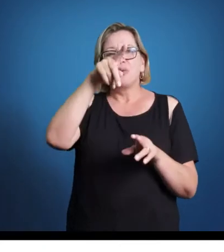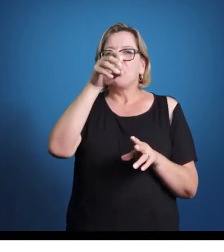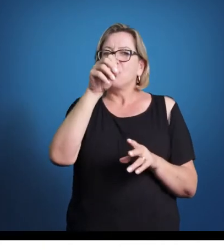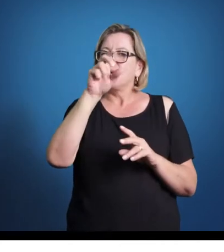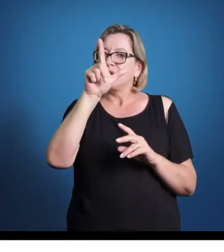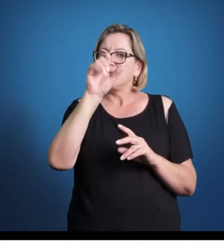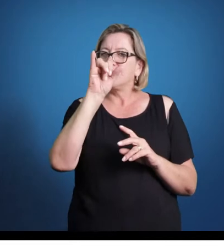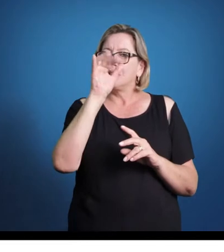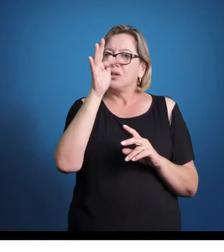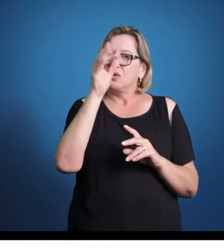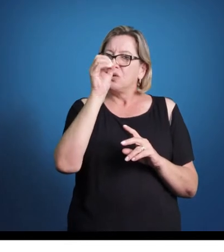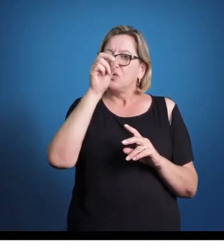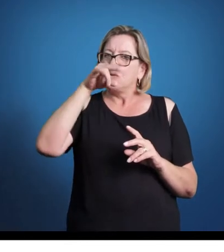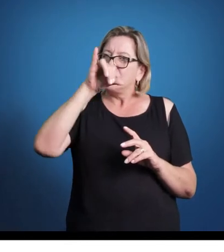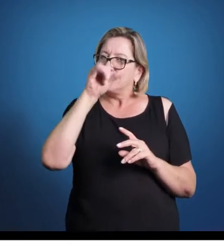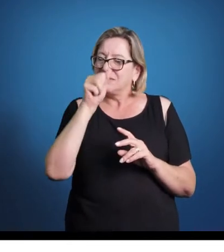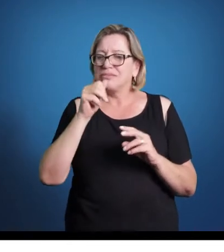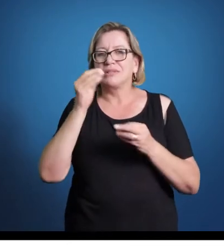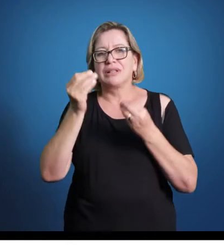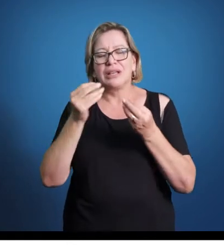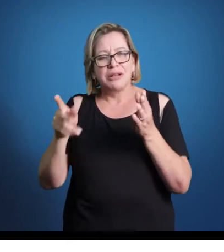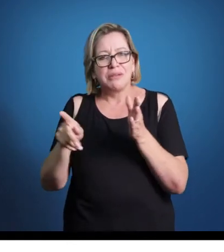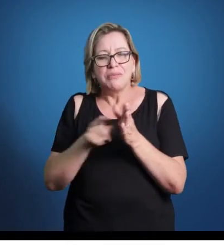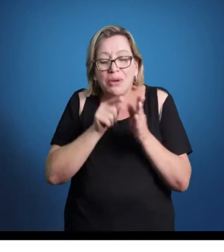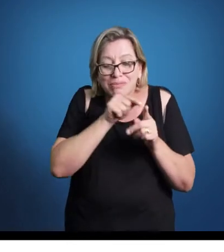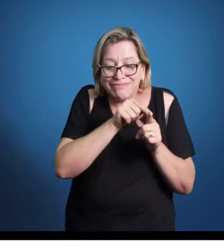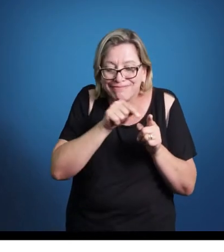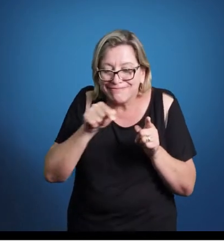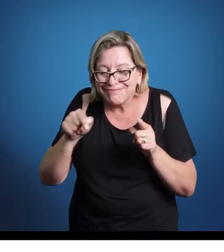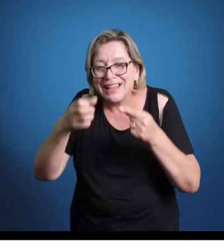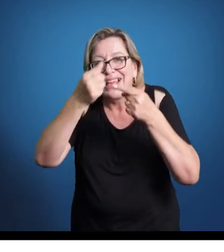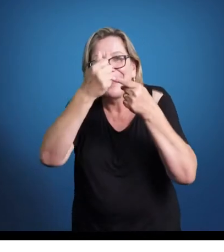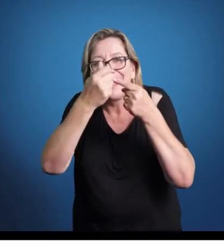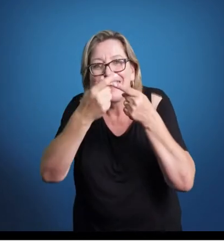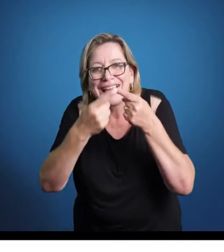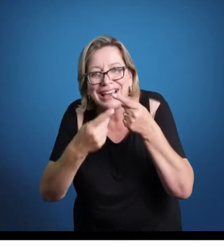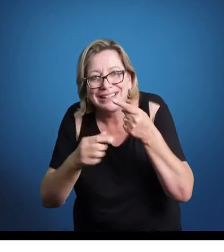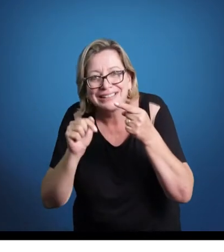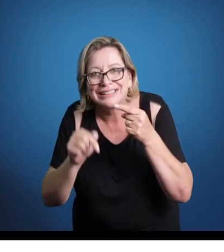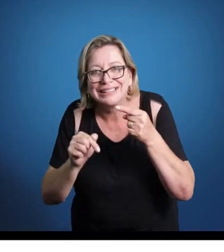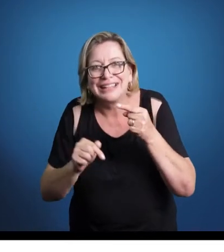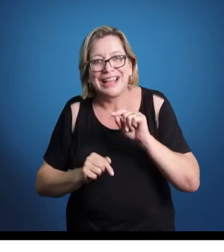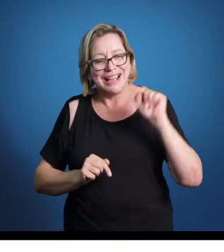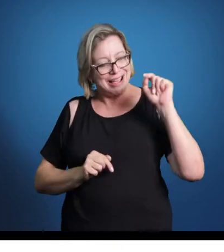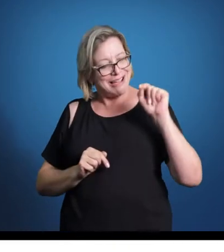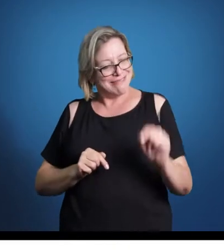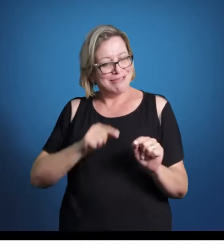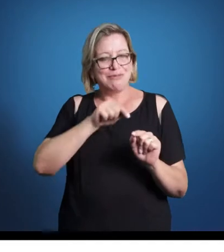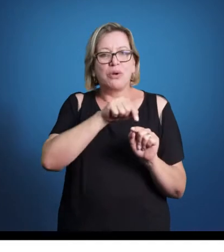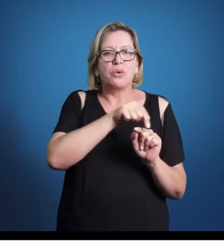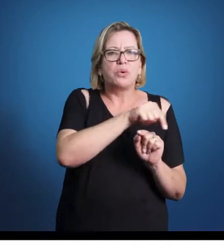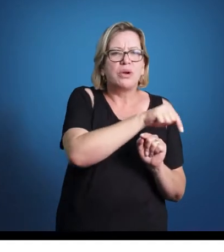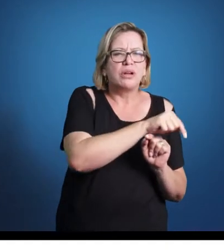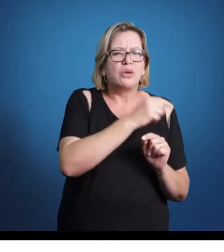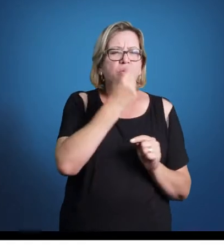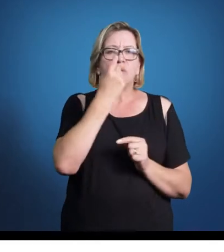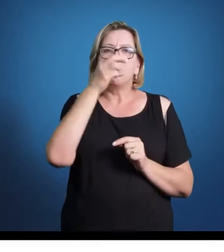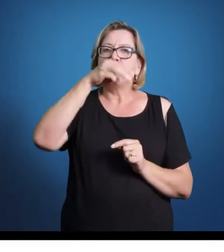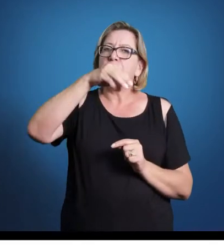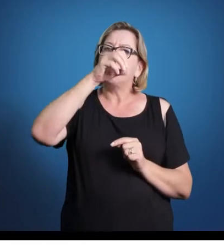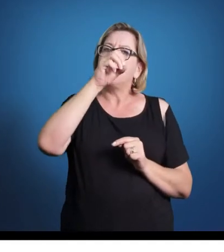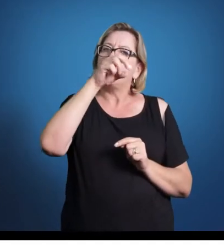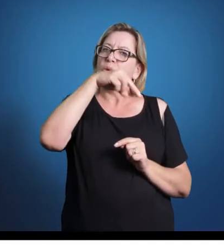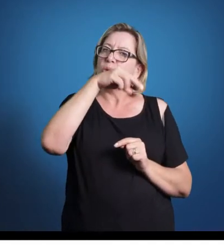da música renascentista. Então, diferentemente da música medieval, que era monódica, que usava apenas uma linha melódica